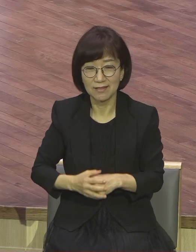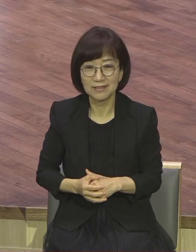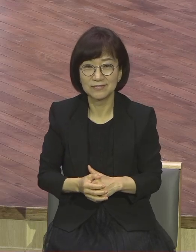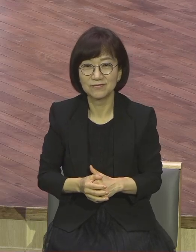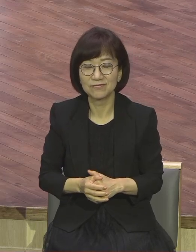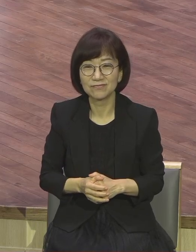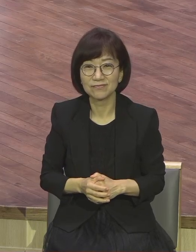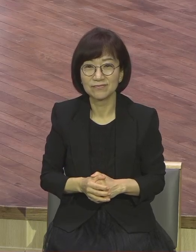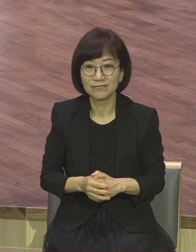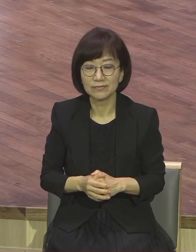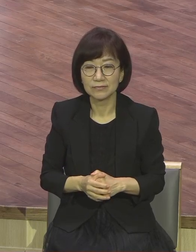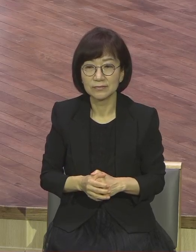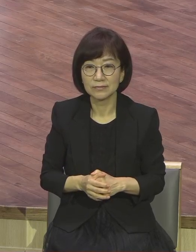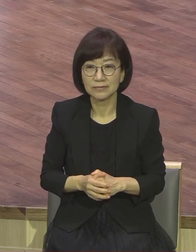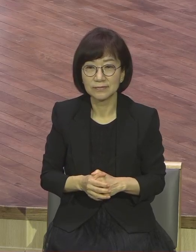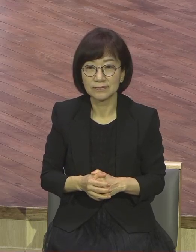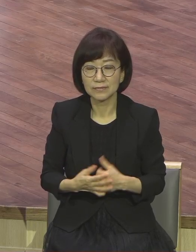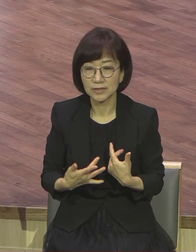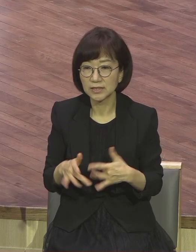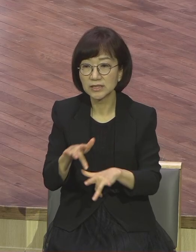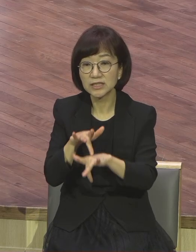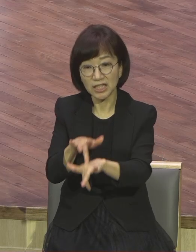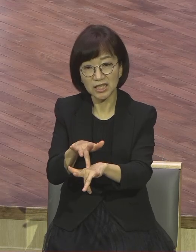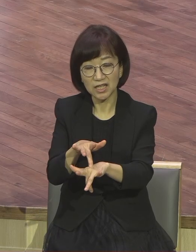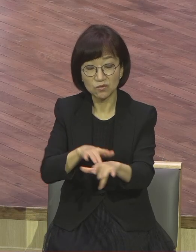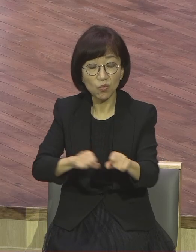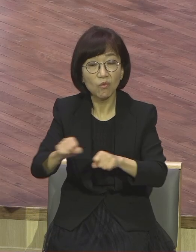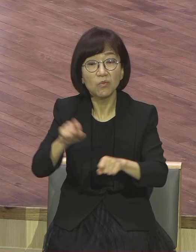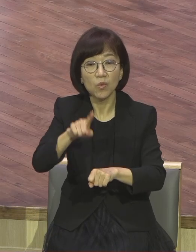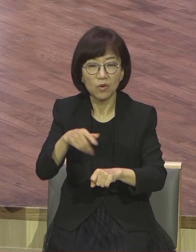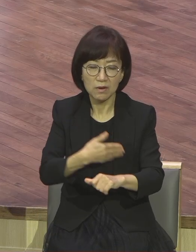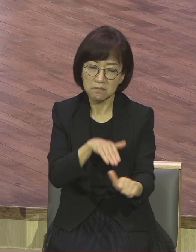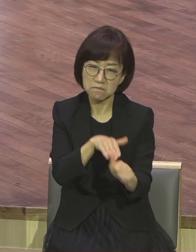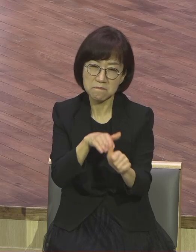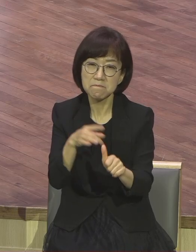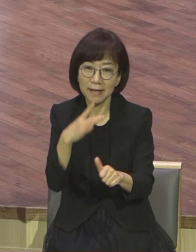거기 사단이 할 일 그거밖에 없어요. 예수 믿는 가정 박살 내버려요.